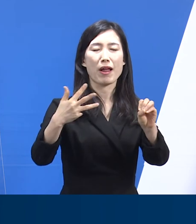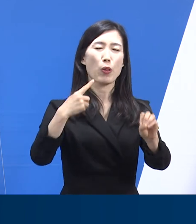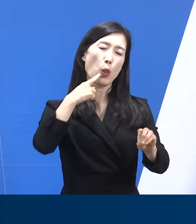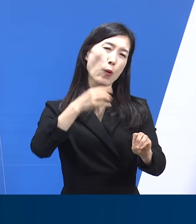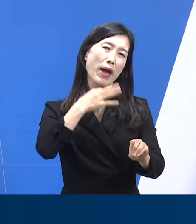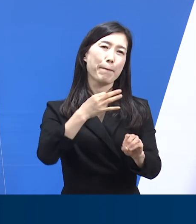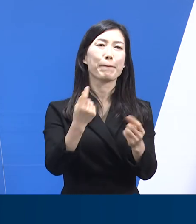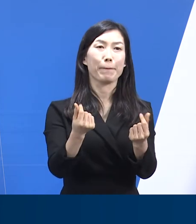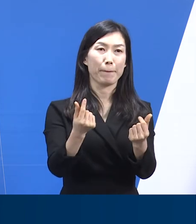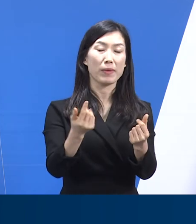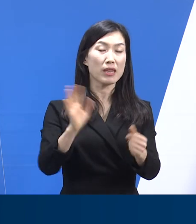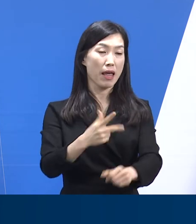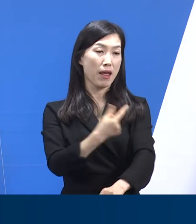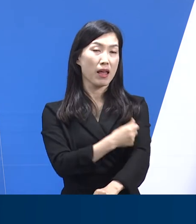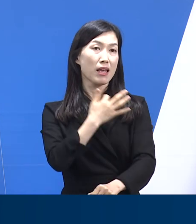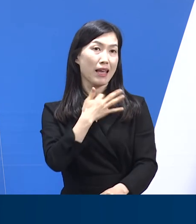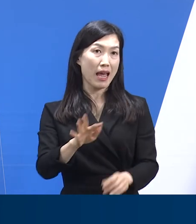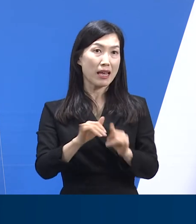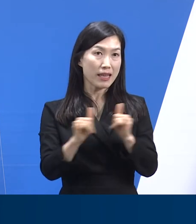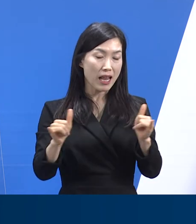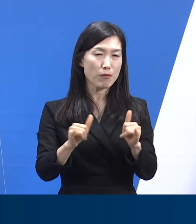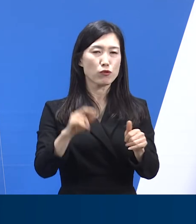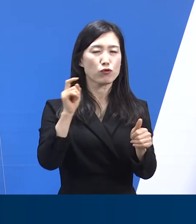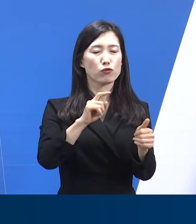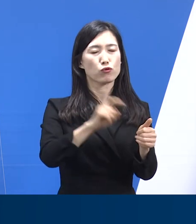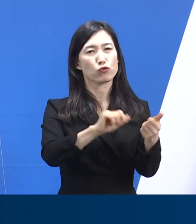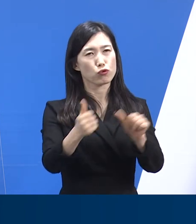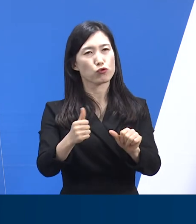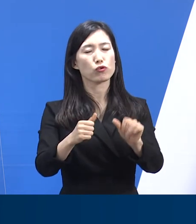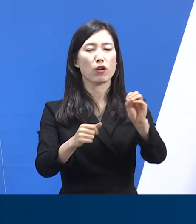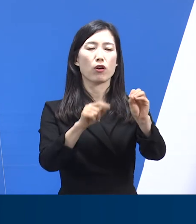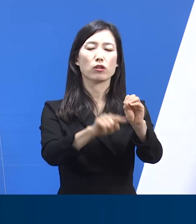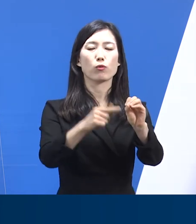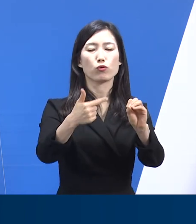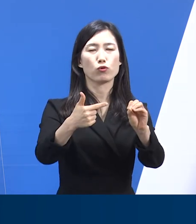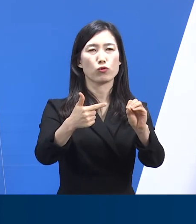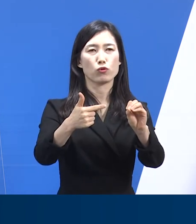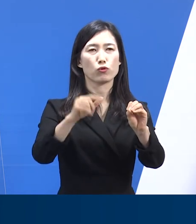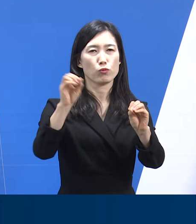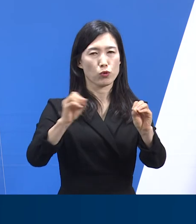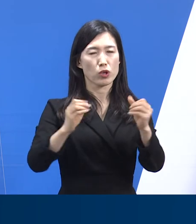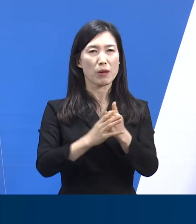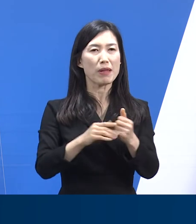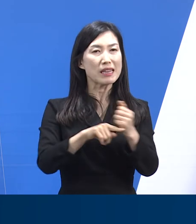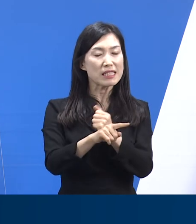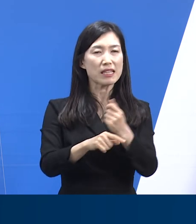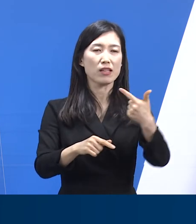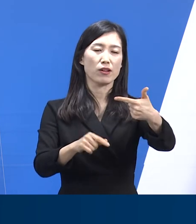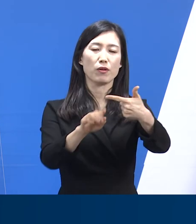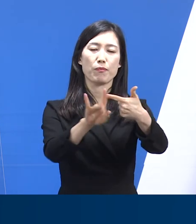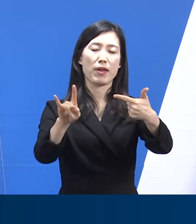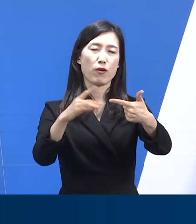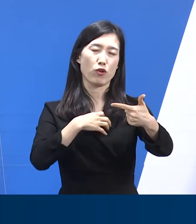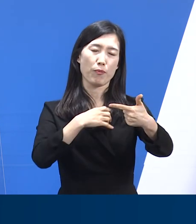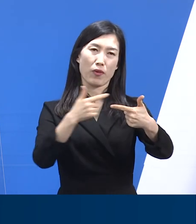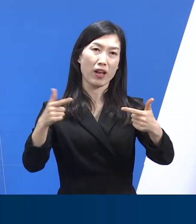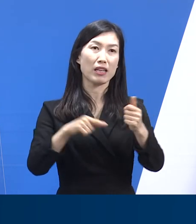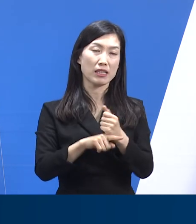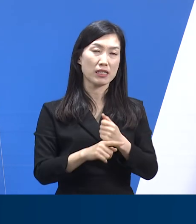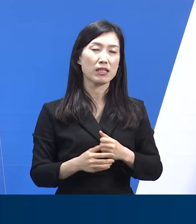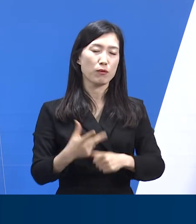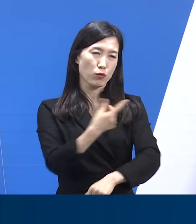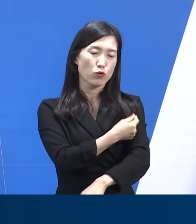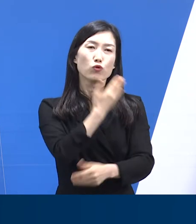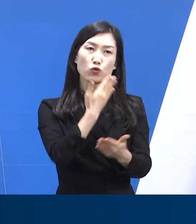미접종자는 0.6%로 독감의 6배 이상으로 나타나고 있습니다. 또한 최근 위중증 및 사망